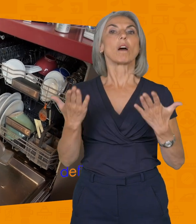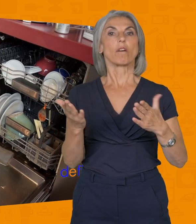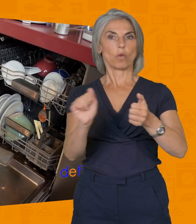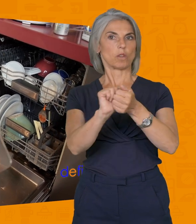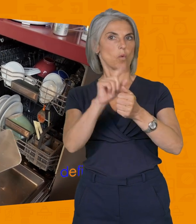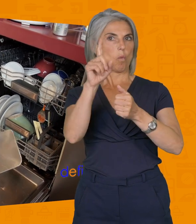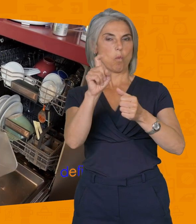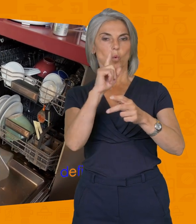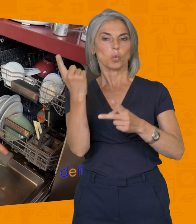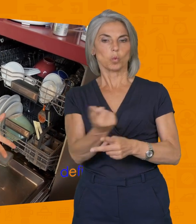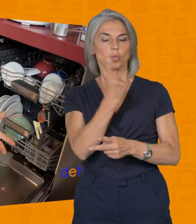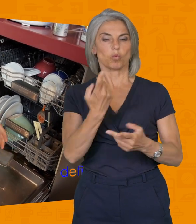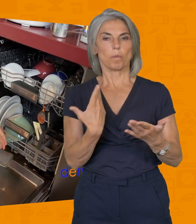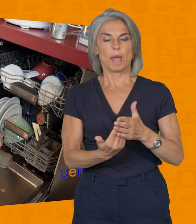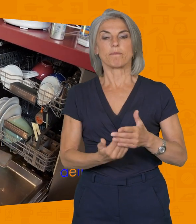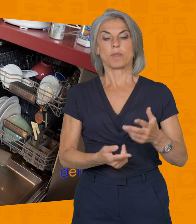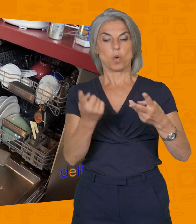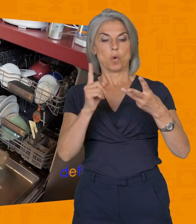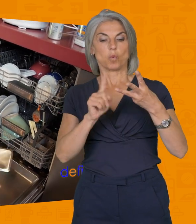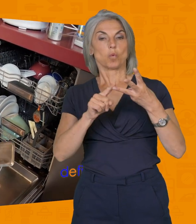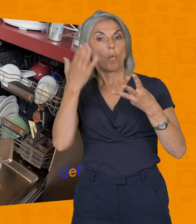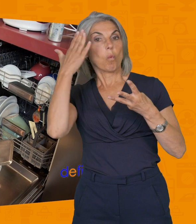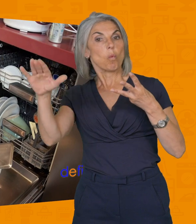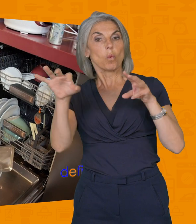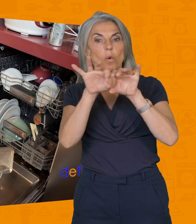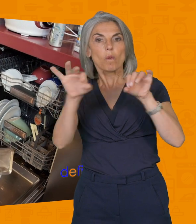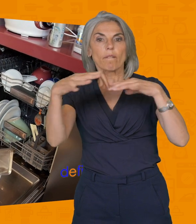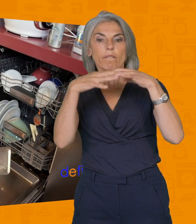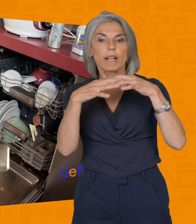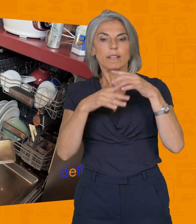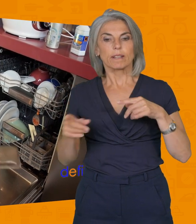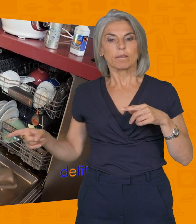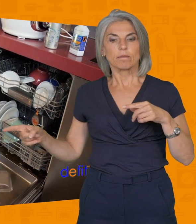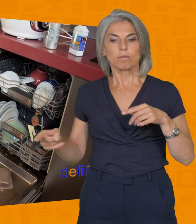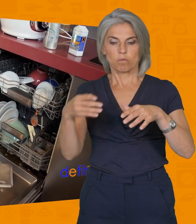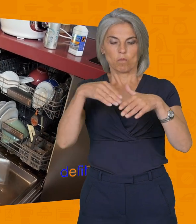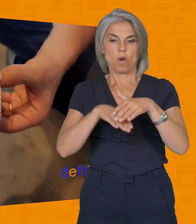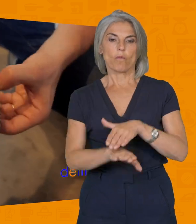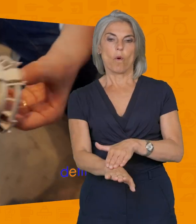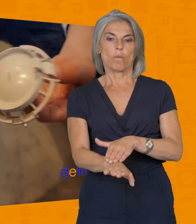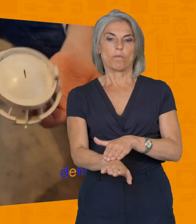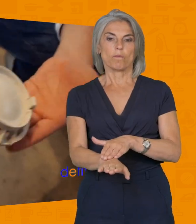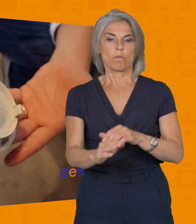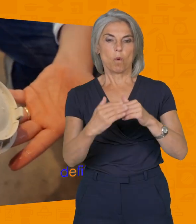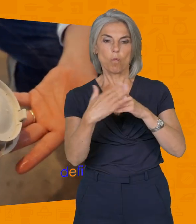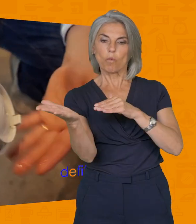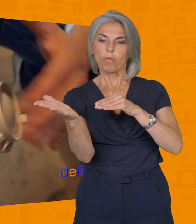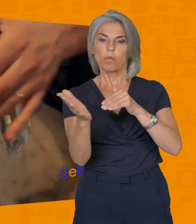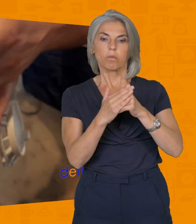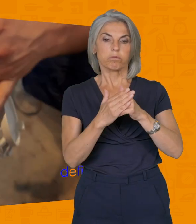nettoyez toujours votre filtre. Encore un autre exemple. Place dans le fond, on est bien d'accord. Et hop, vous